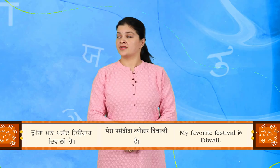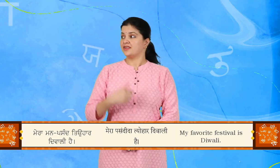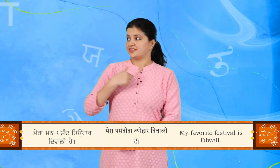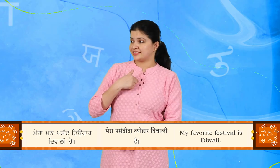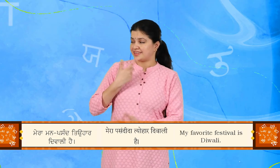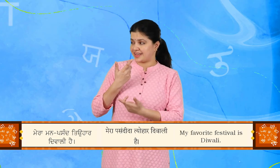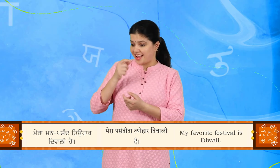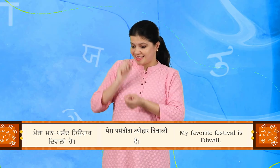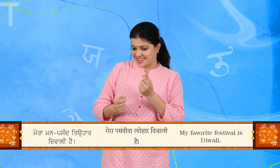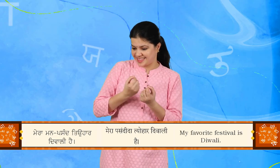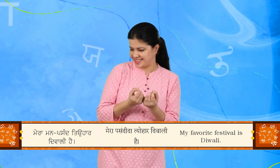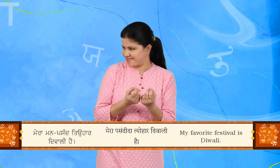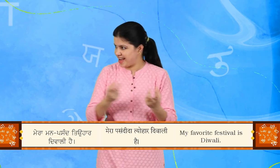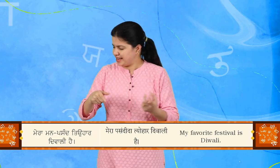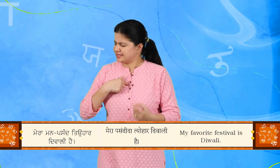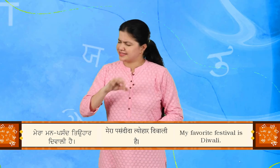मेरा मन पसंद युहार दिवाली है.